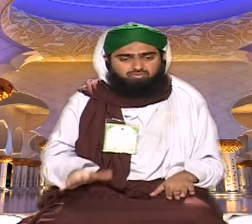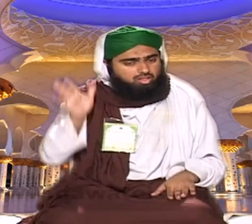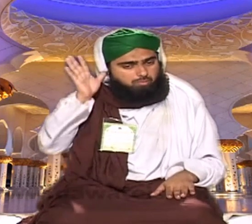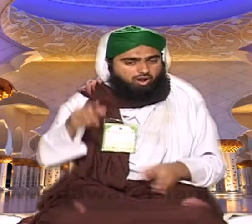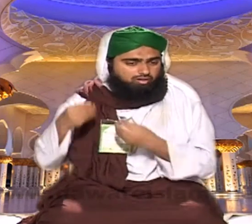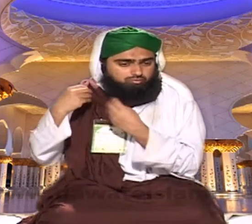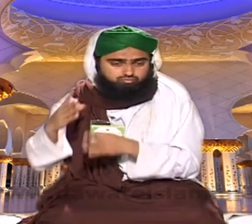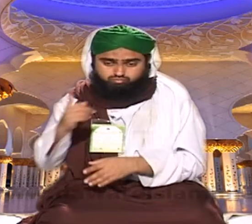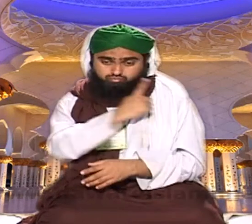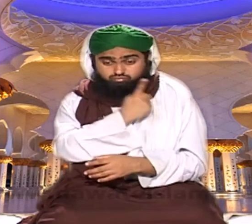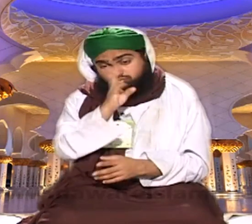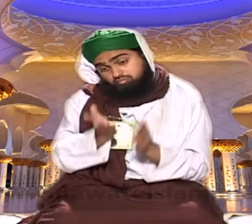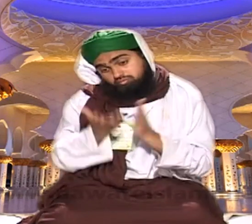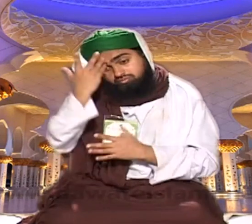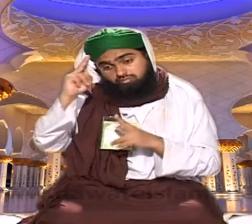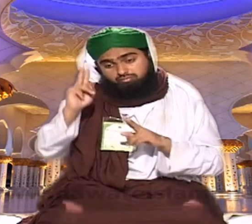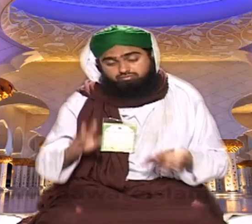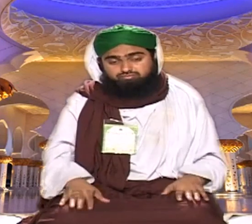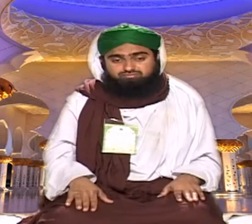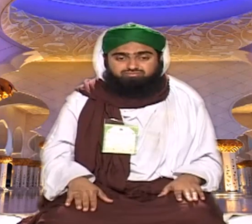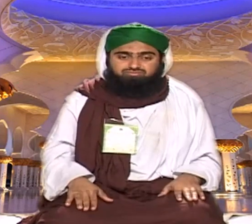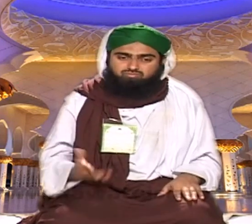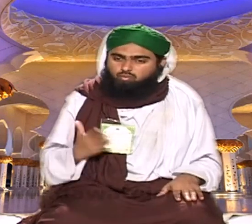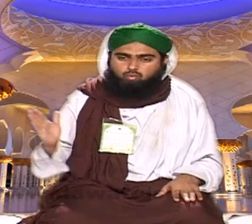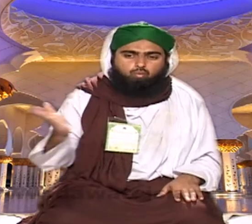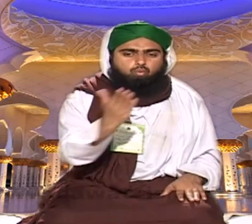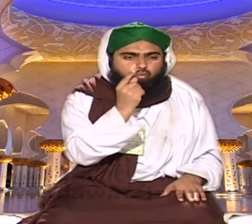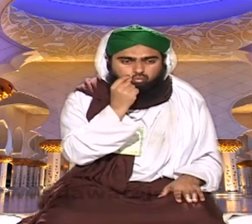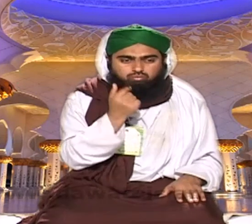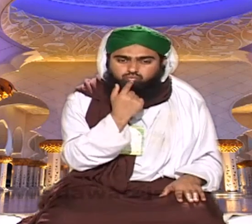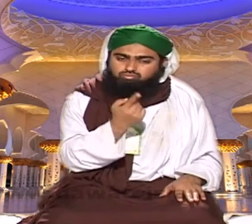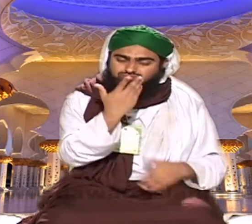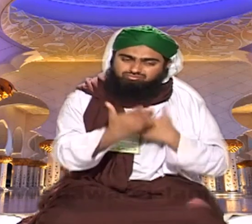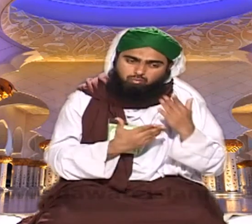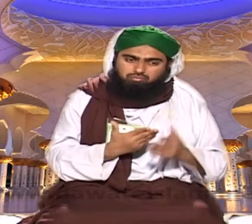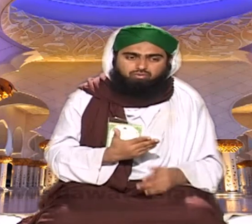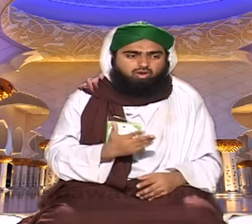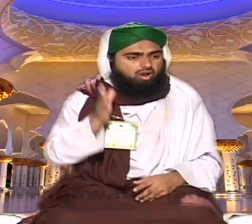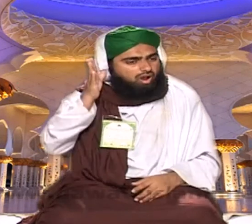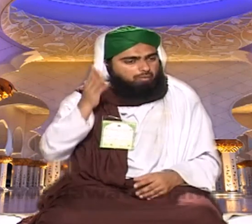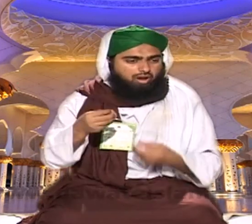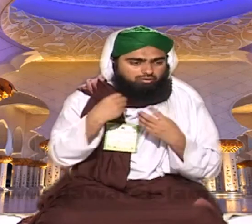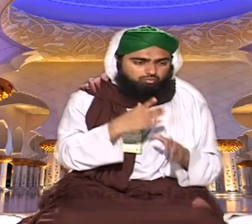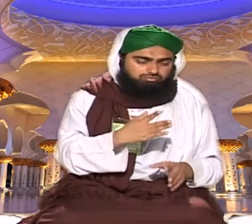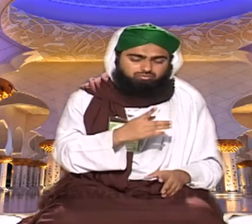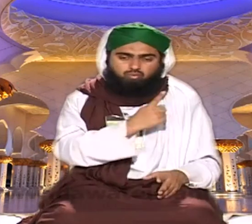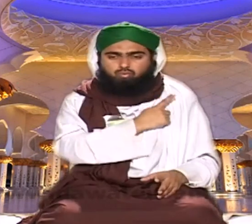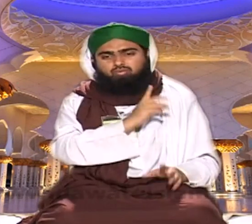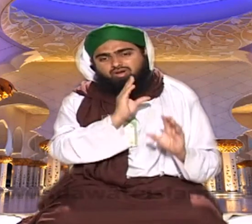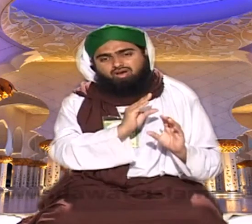سے ہی نہ پڑنا یہ تو بہت ہی زیادہ گناہ ہے انہیں بعض لوگ سمجھتے ہیں جو قضاء قضاء سننے گلتے ہیں تو پھر پڑے ہی کیوں جو تضا کے در اتنا گناہ ہے تو اس